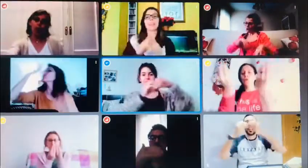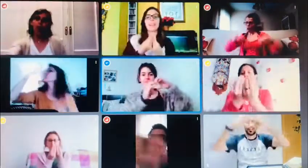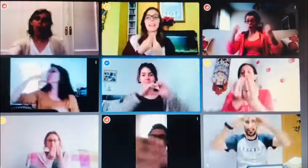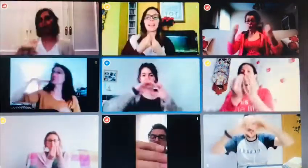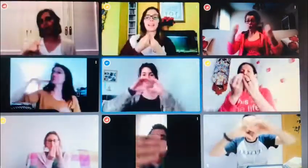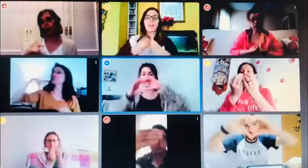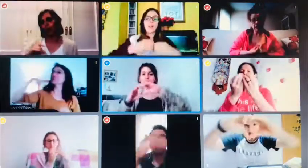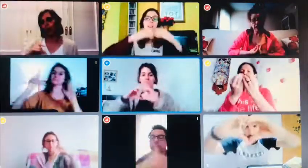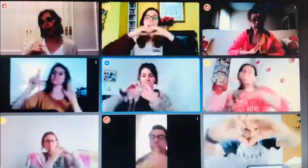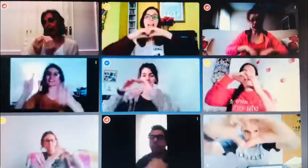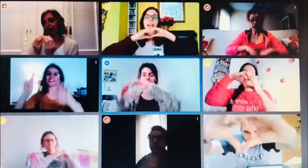el corazón.